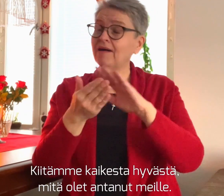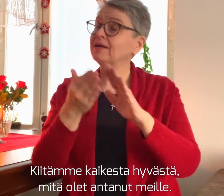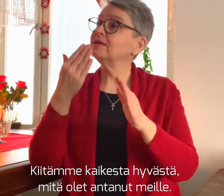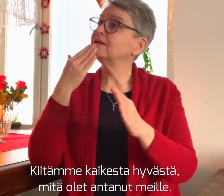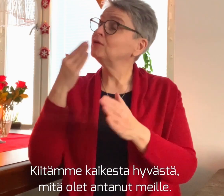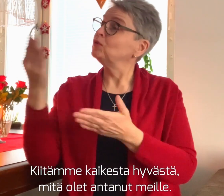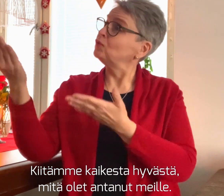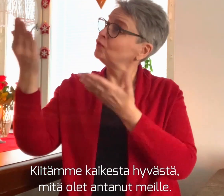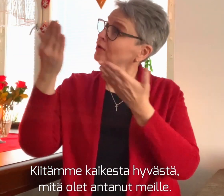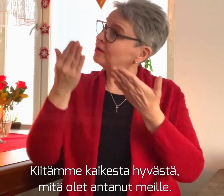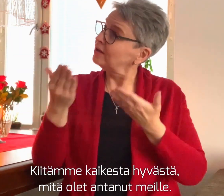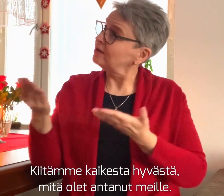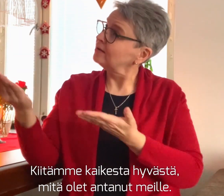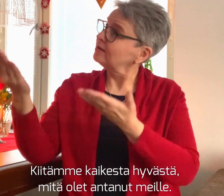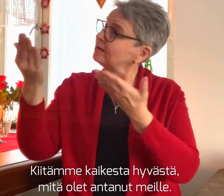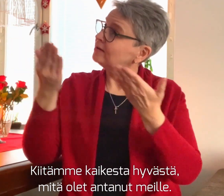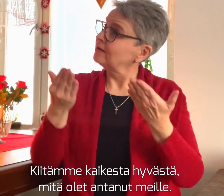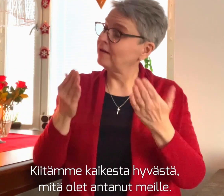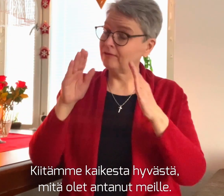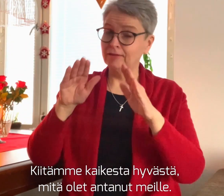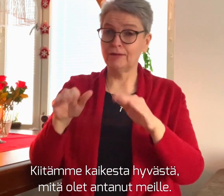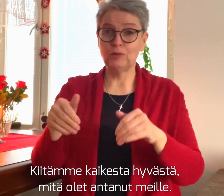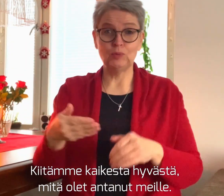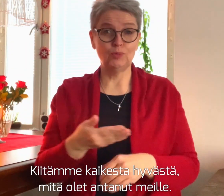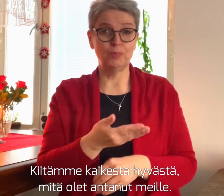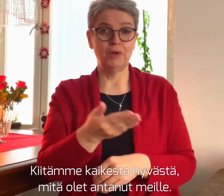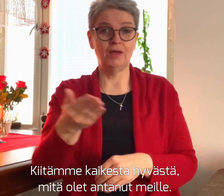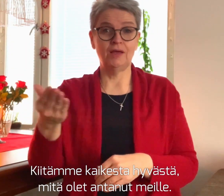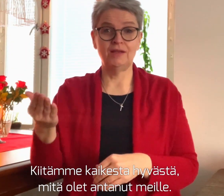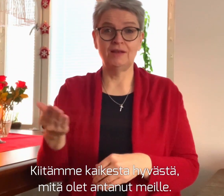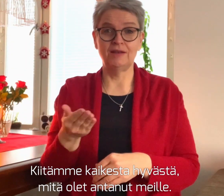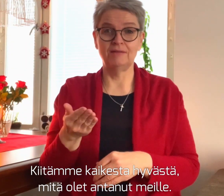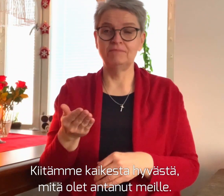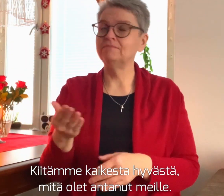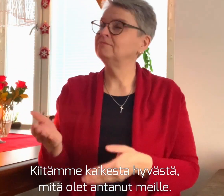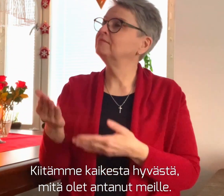Kiitämme kaikesta hyvästä, mitä olet antanut meille.